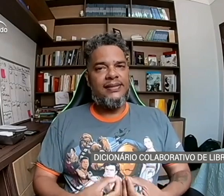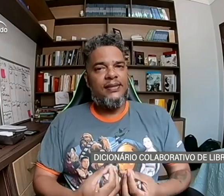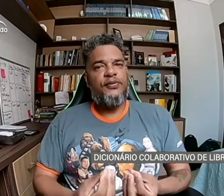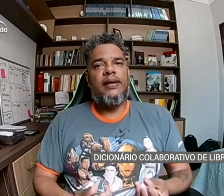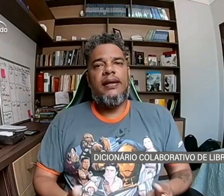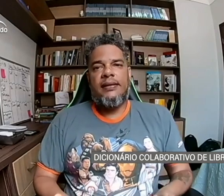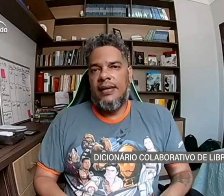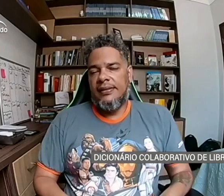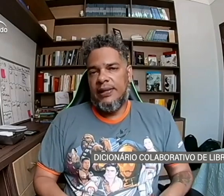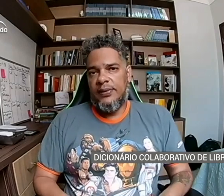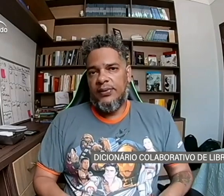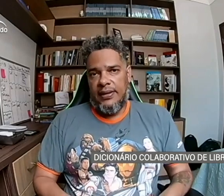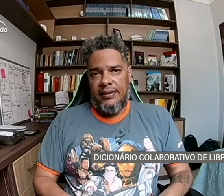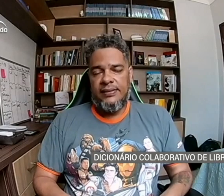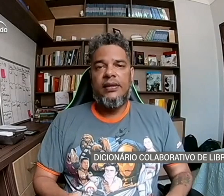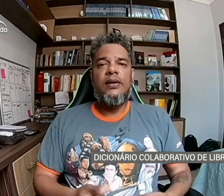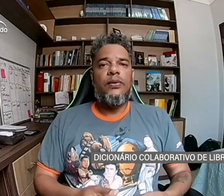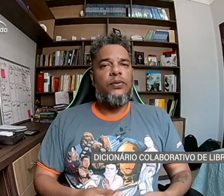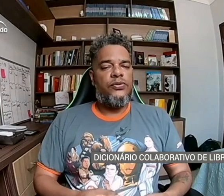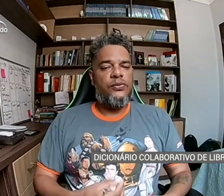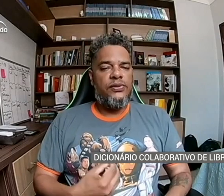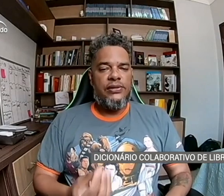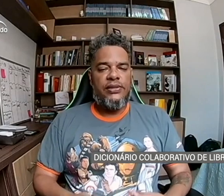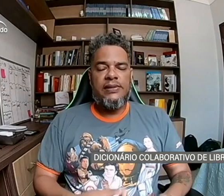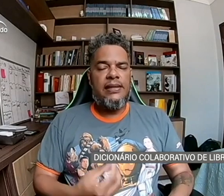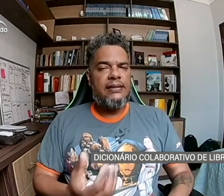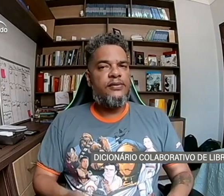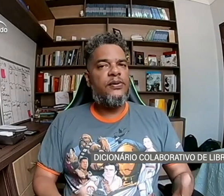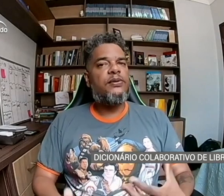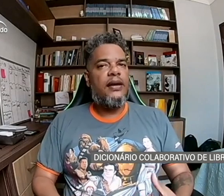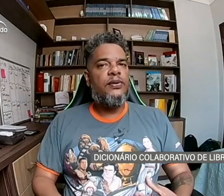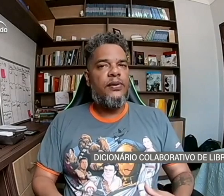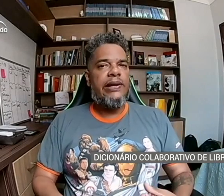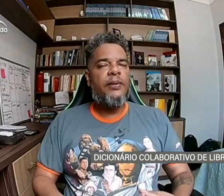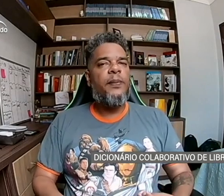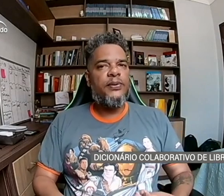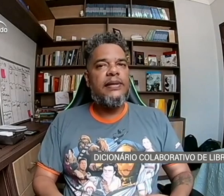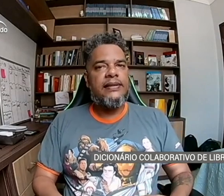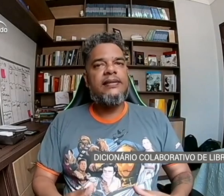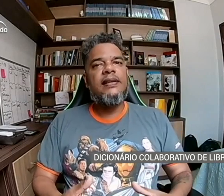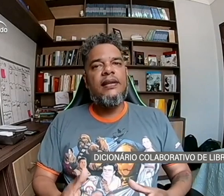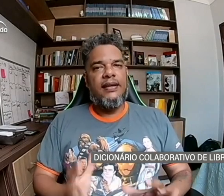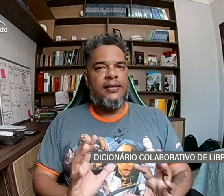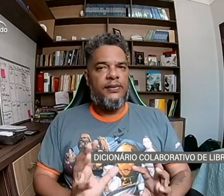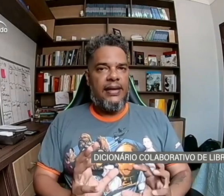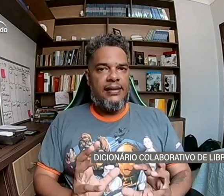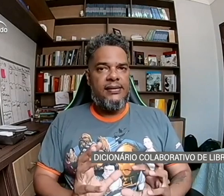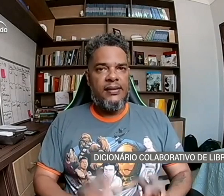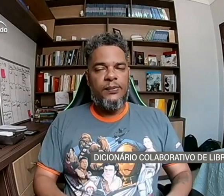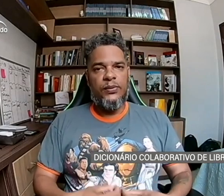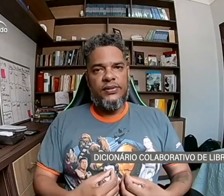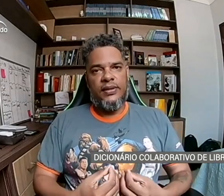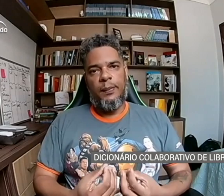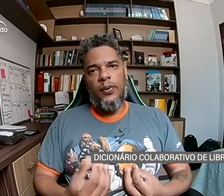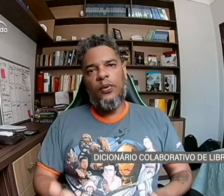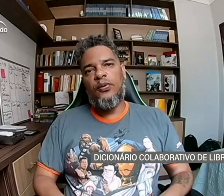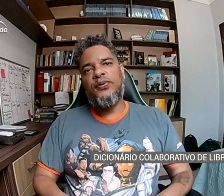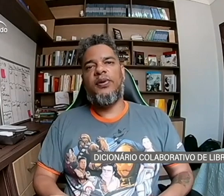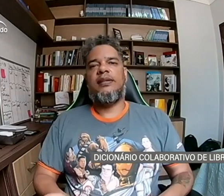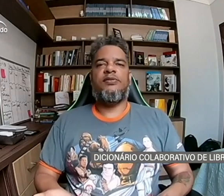diferente das línguas orais, os surdos, eles têm uma certa dificuldade com a língua portuguesa. Então, essa busca por configuração de